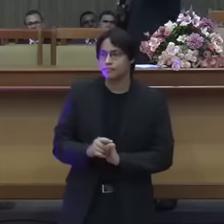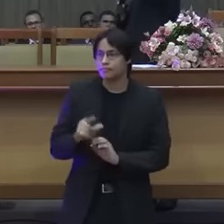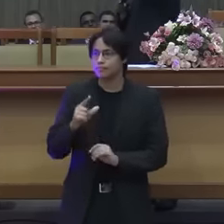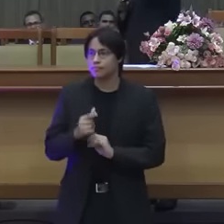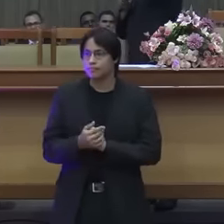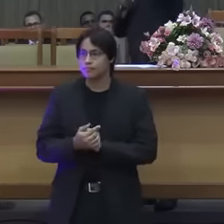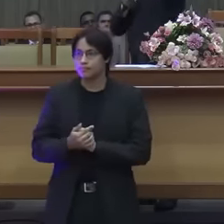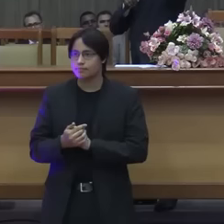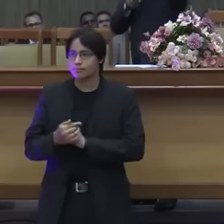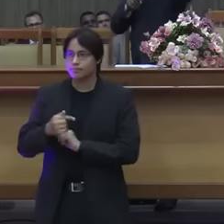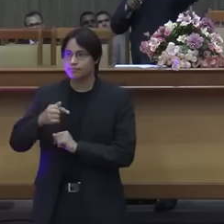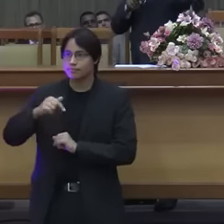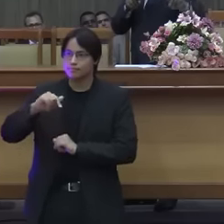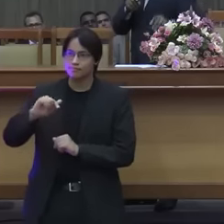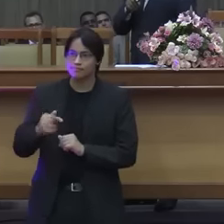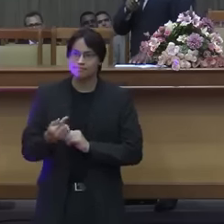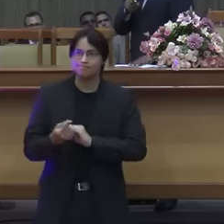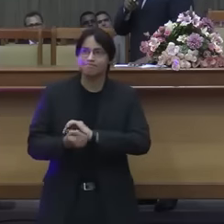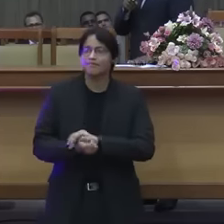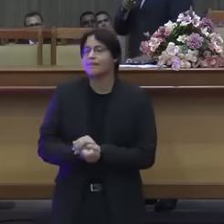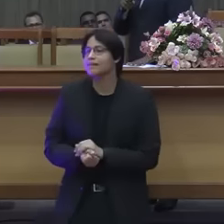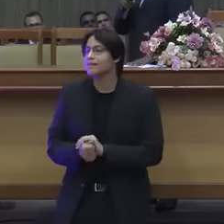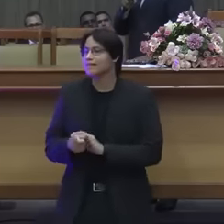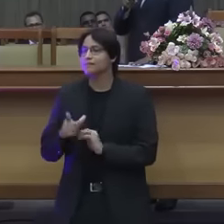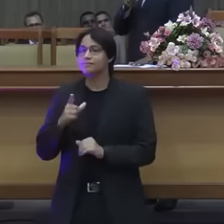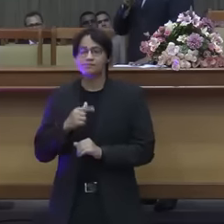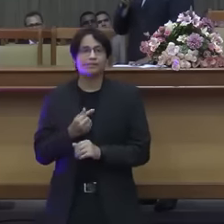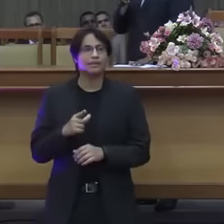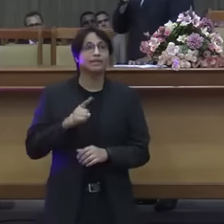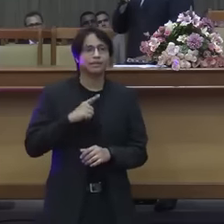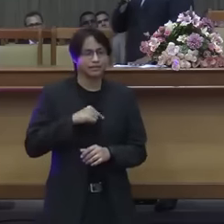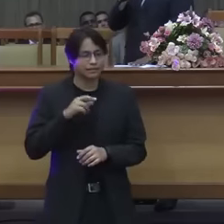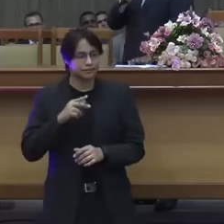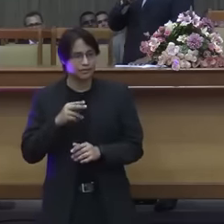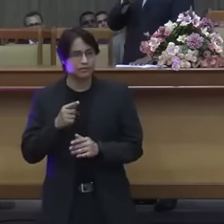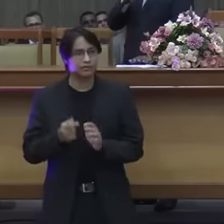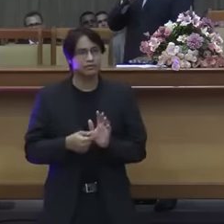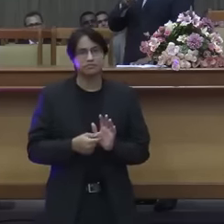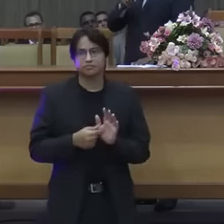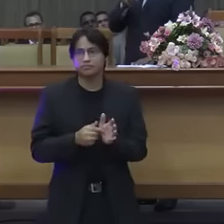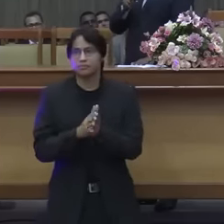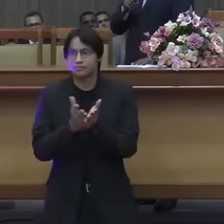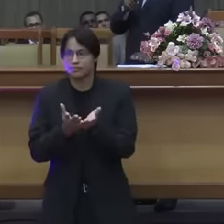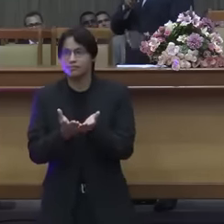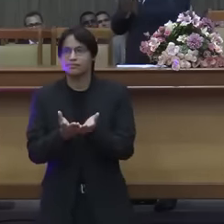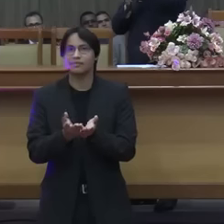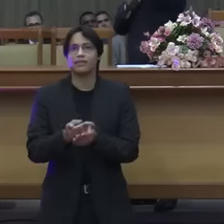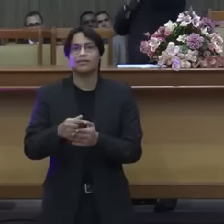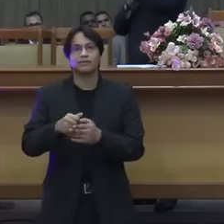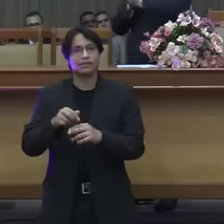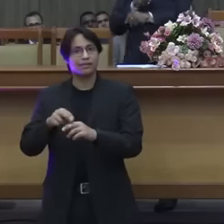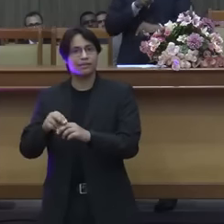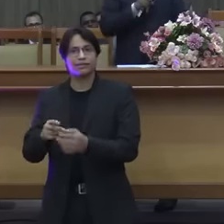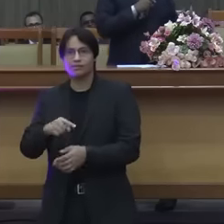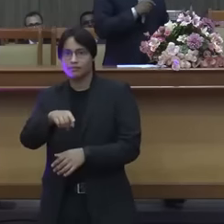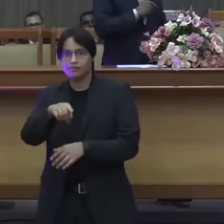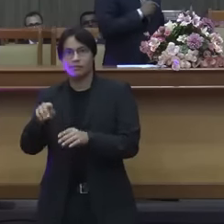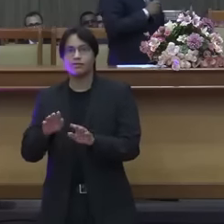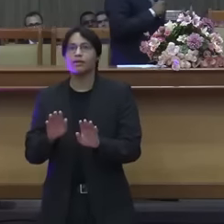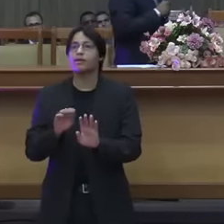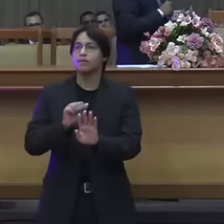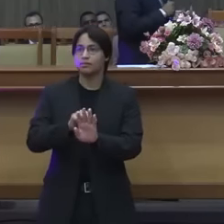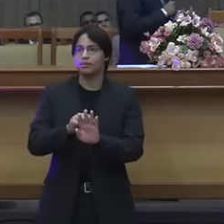irmãos que vendem livro aqui aí bota um livrozinho ali embaixo aí o irmão diz assim estão fazendo da casa de Deus negócio é não irmão que eles estão vendendo é Bíblia